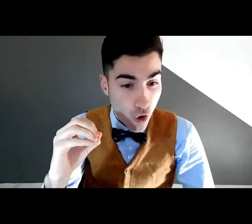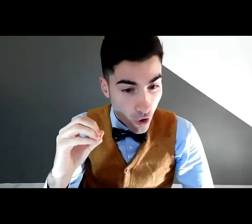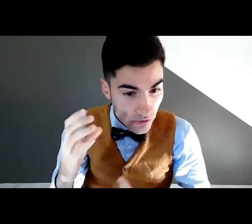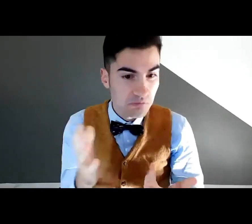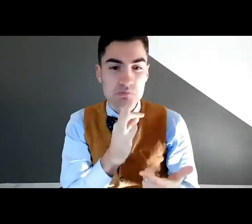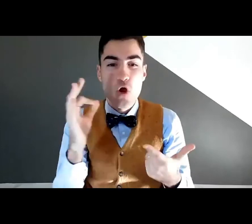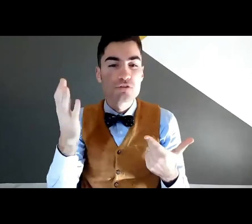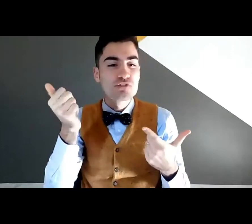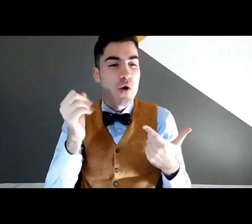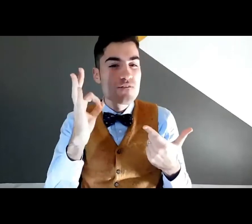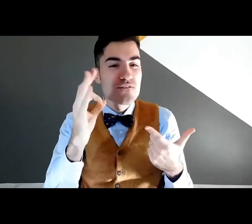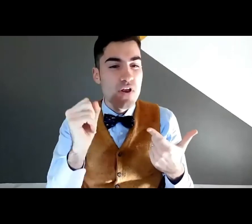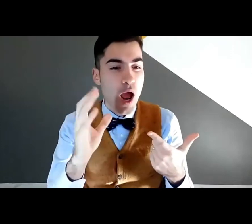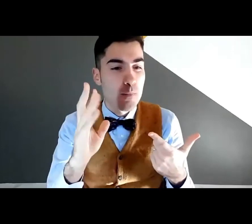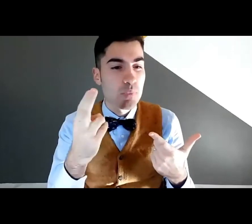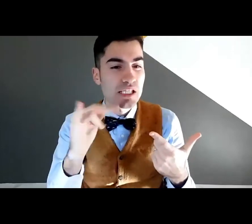ciao Marco.